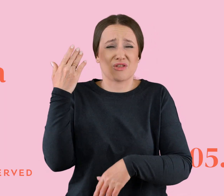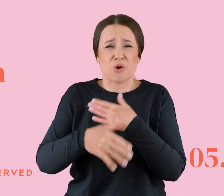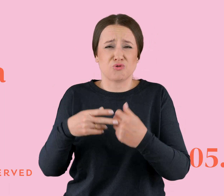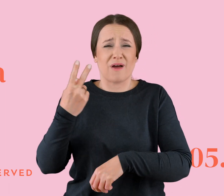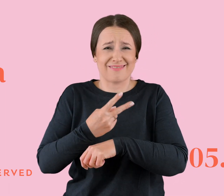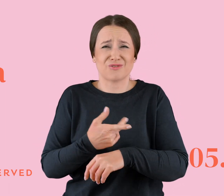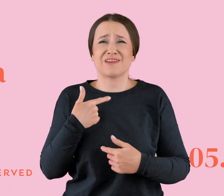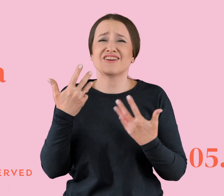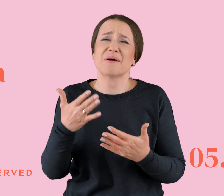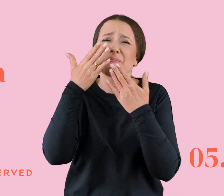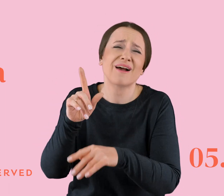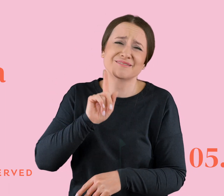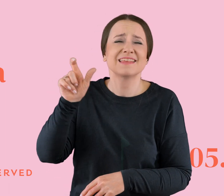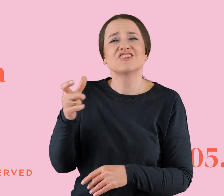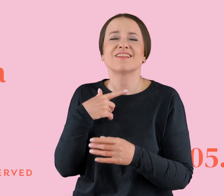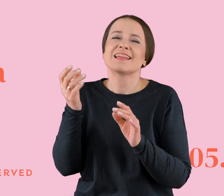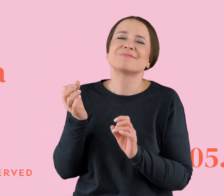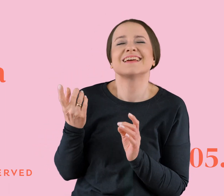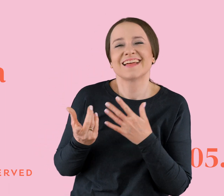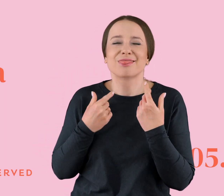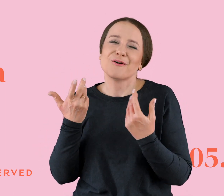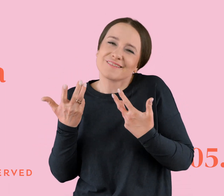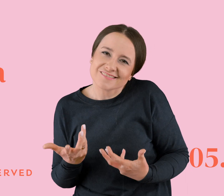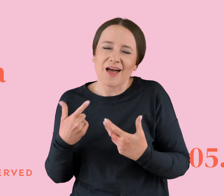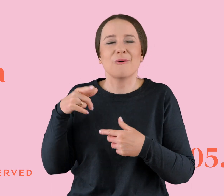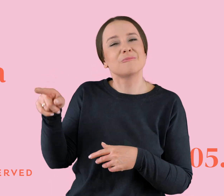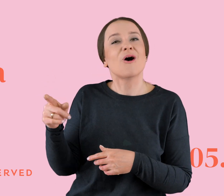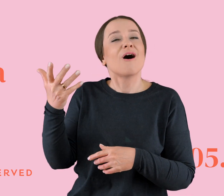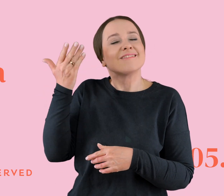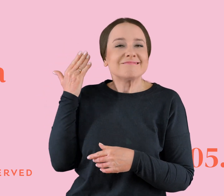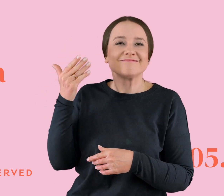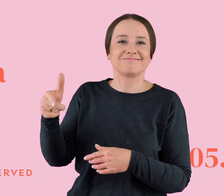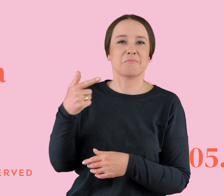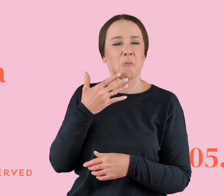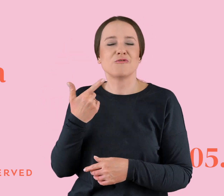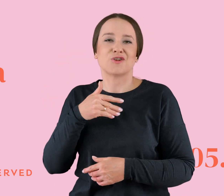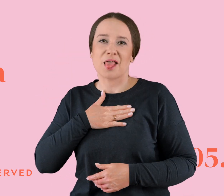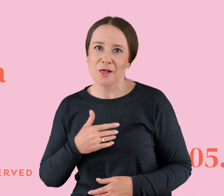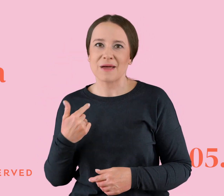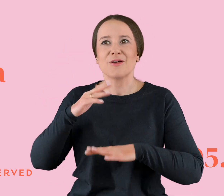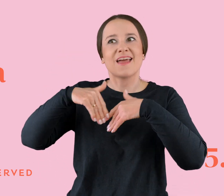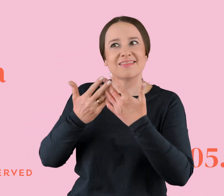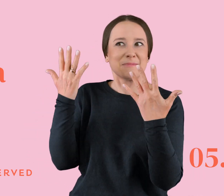pokazać, że to jest taki, wiesz, drobny gest, że tam mi mił mochodem, on wspomniał, że on lubi ją, no to ja go zaskoczę i pokażę, że ja go tak dobrze znam.